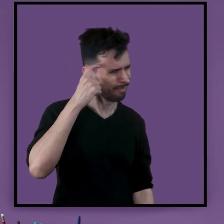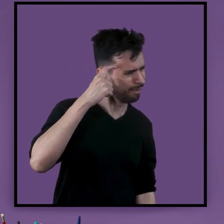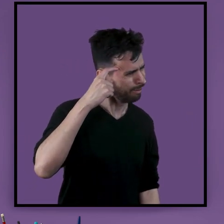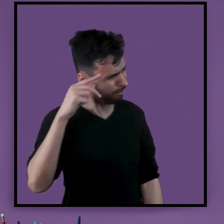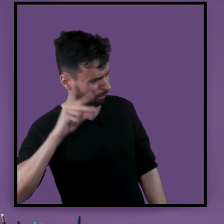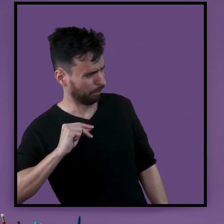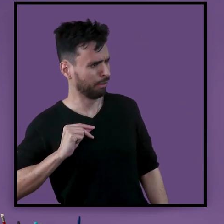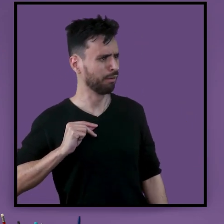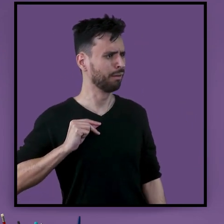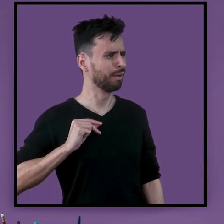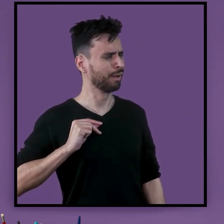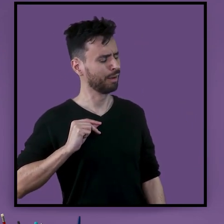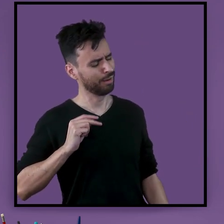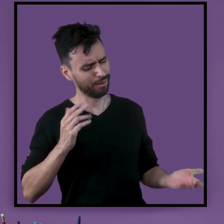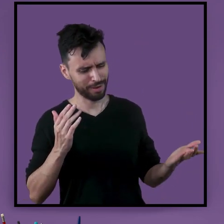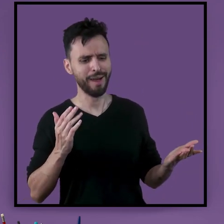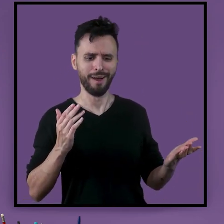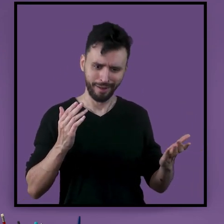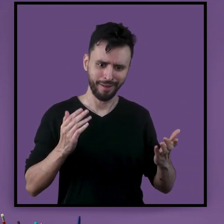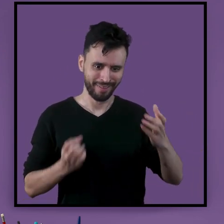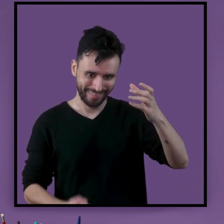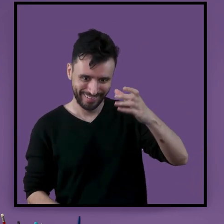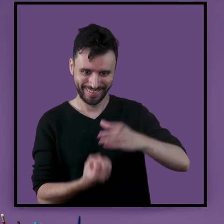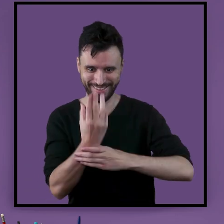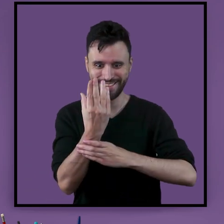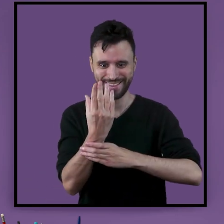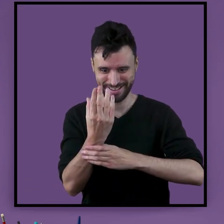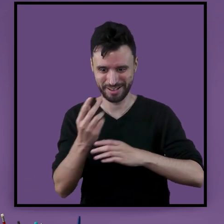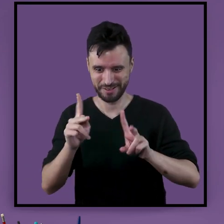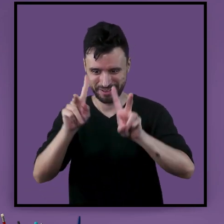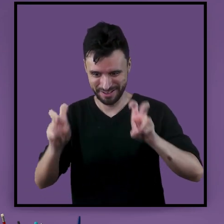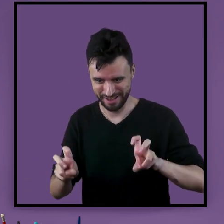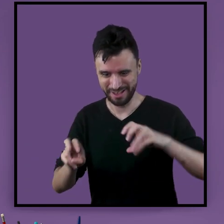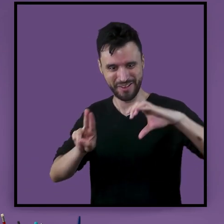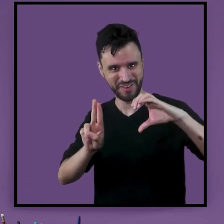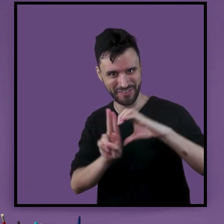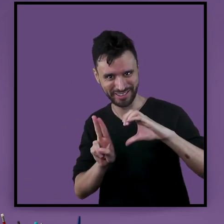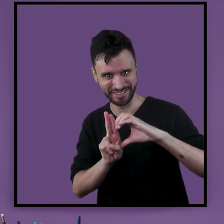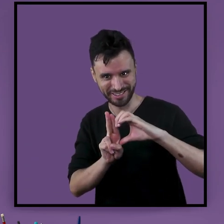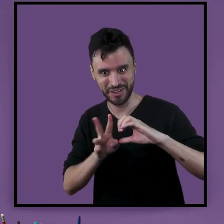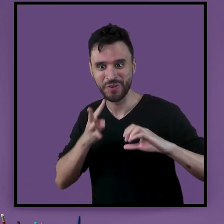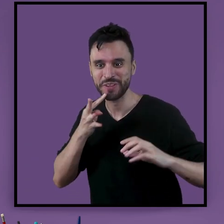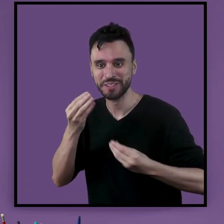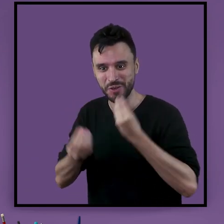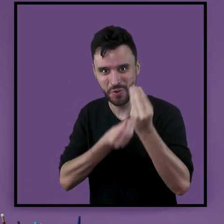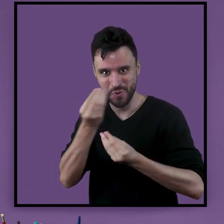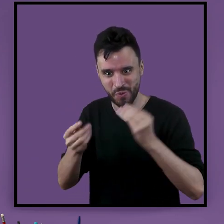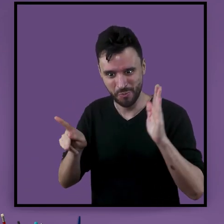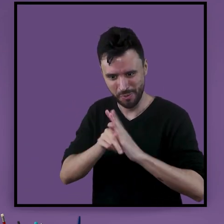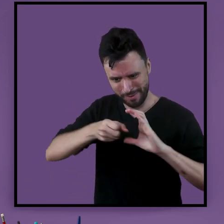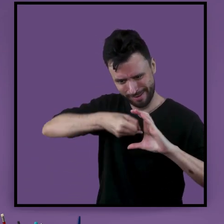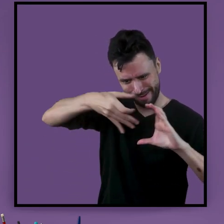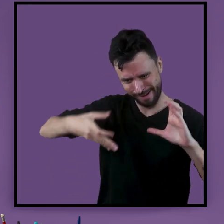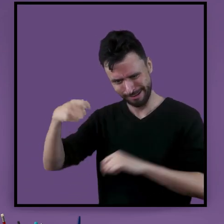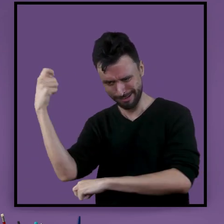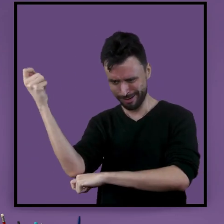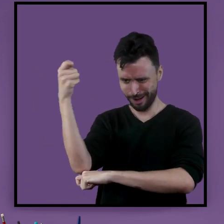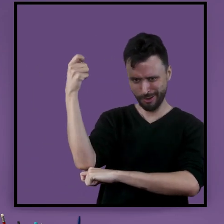Mas bah! Pensando na origem da faculdade unínsse, vamos compreender quais são as principais características da música